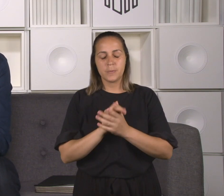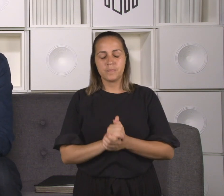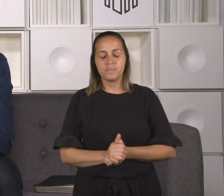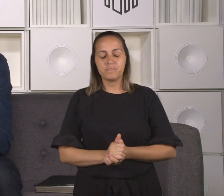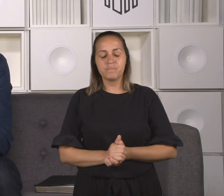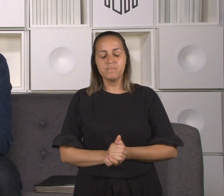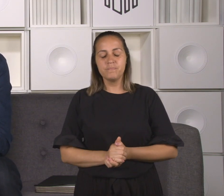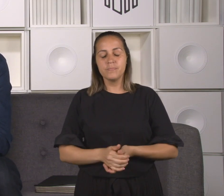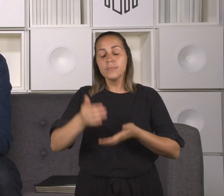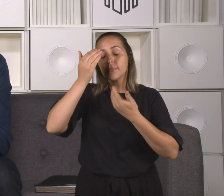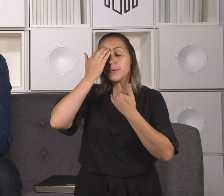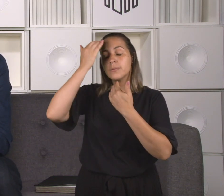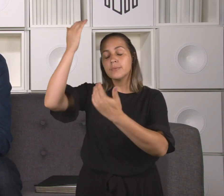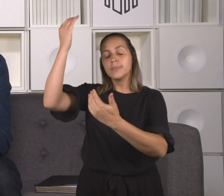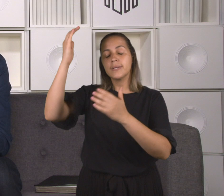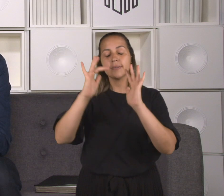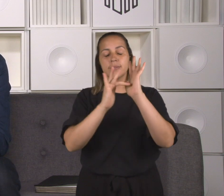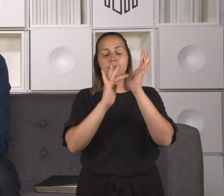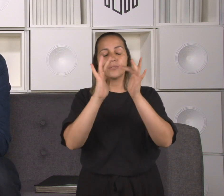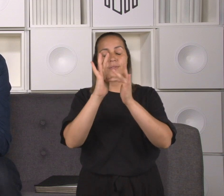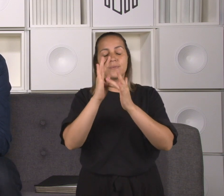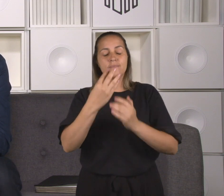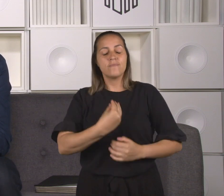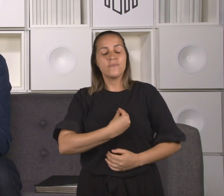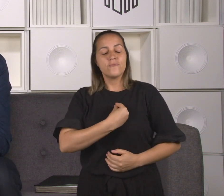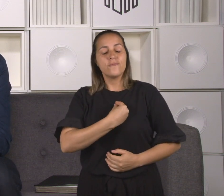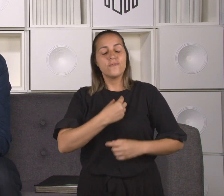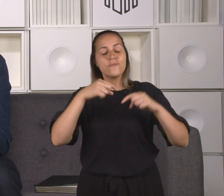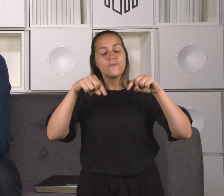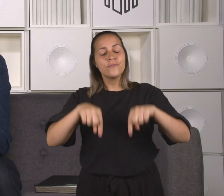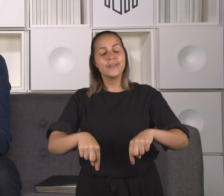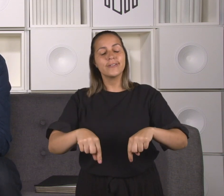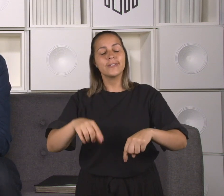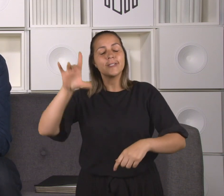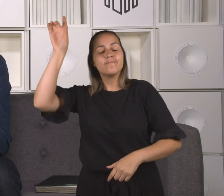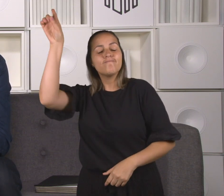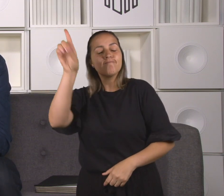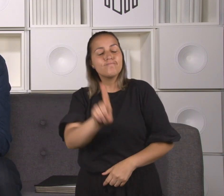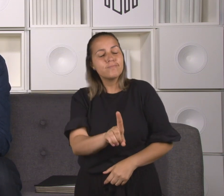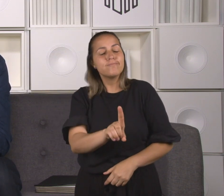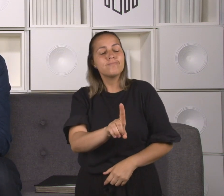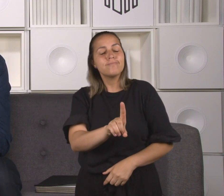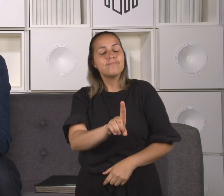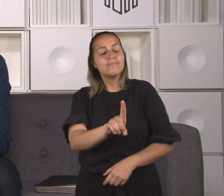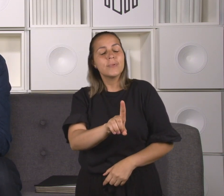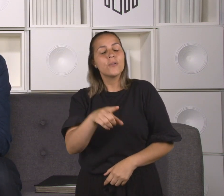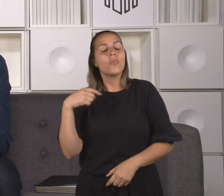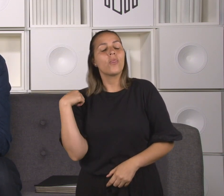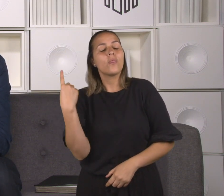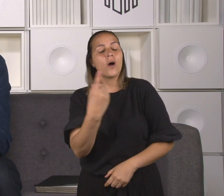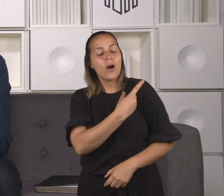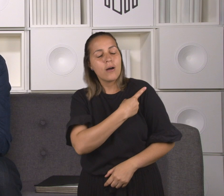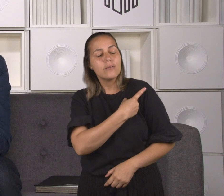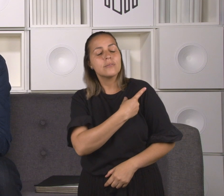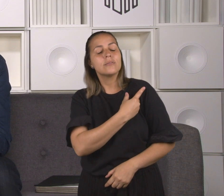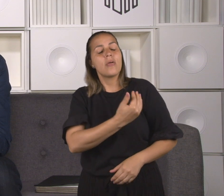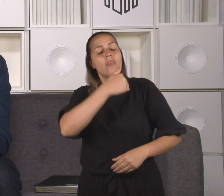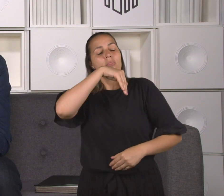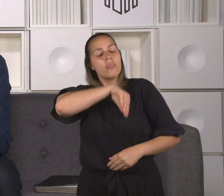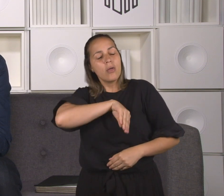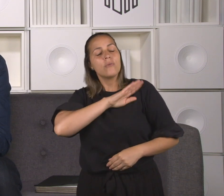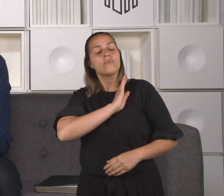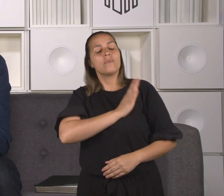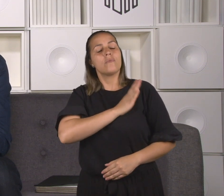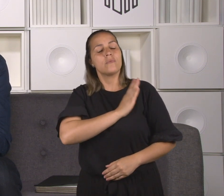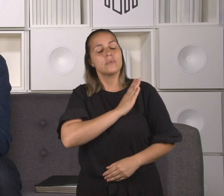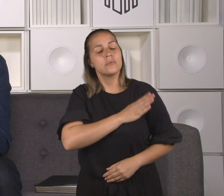Obrigado, Jesus, pela Tua presença conosco, no meio de nós, em nós, sobre